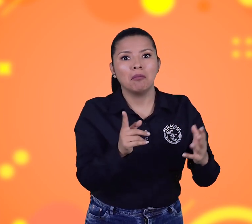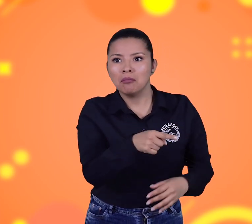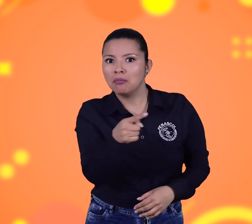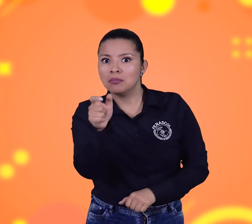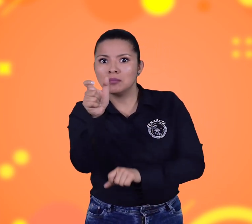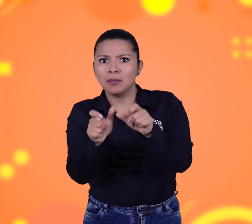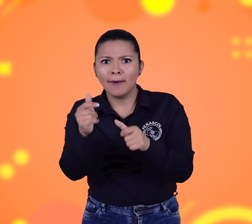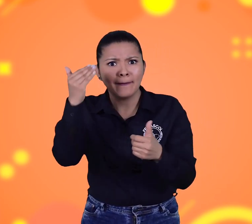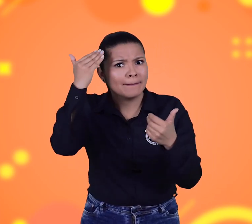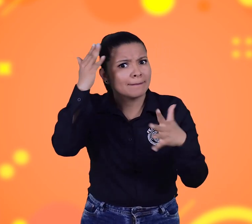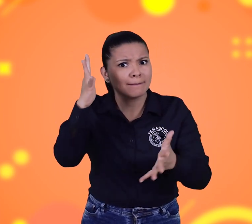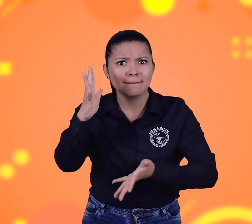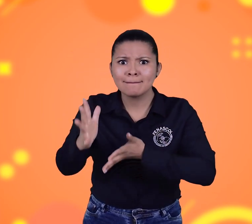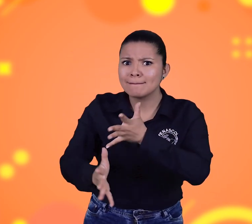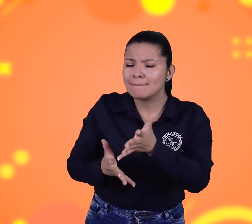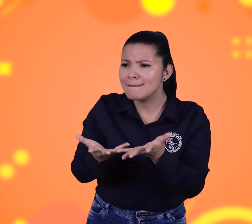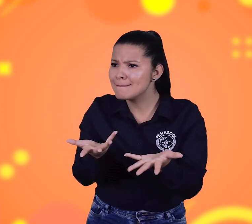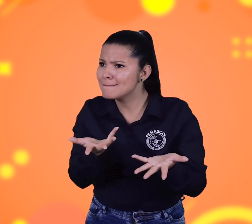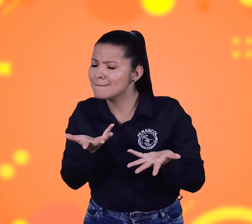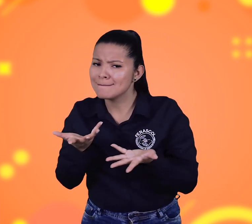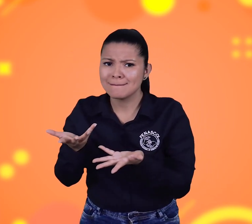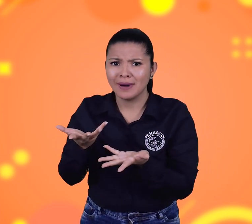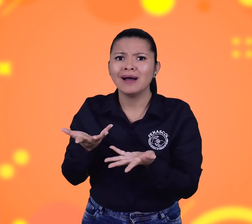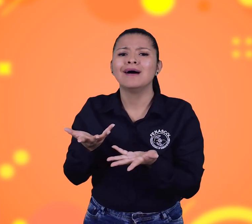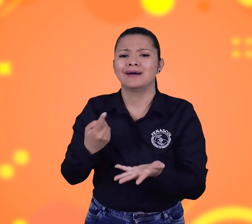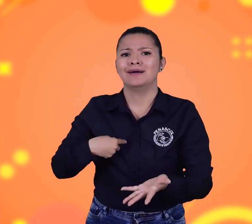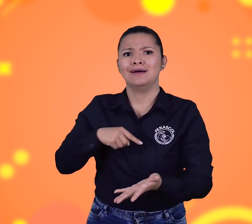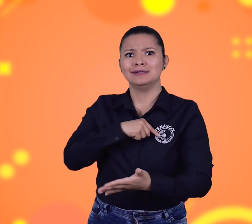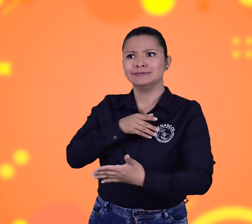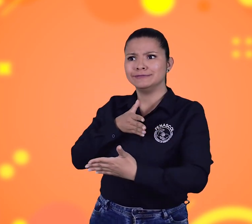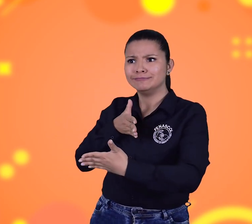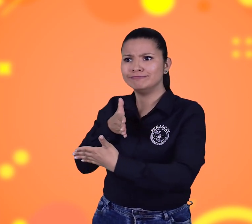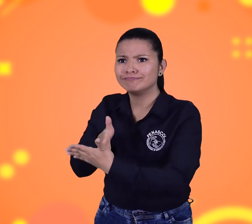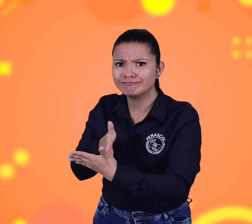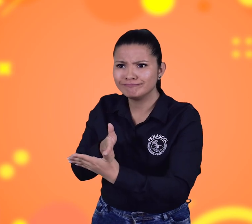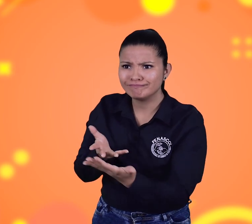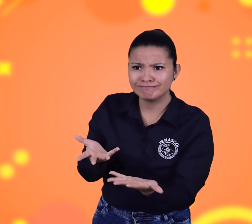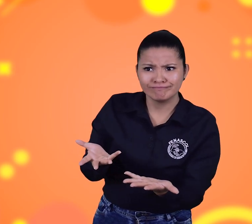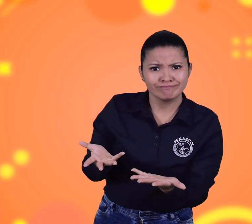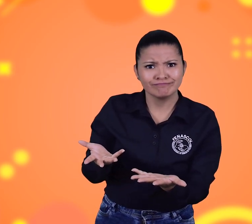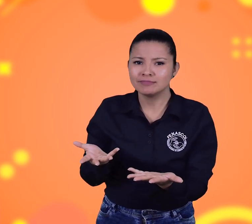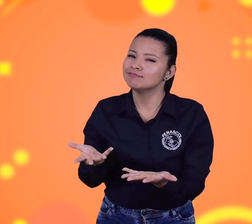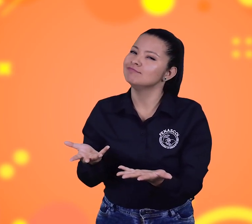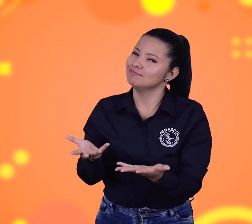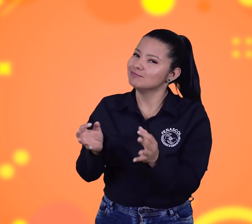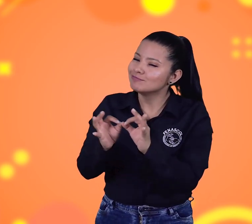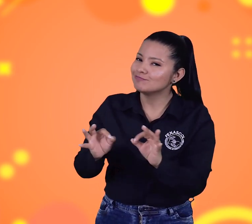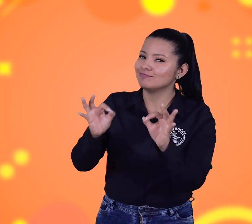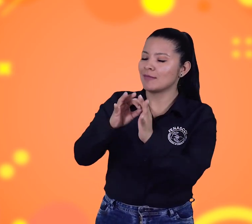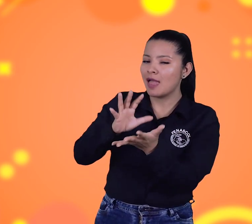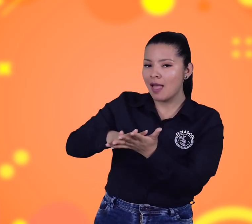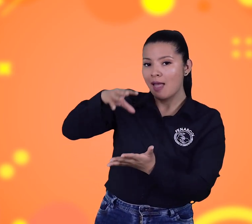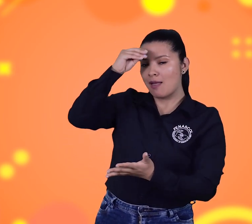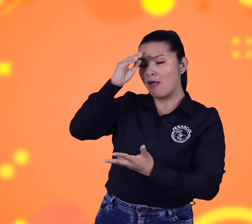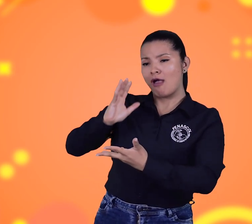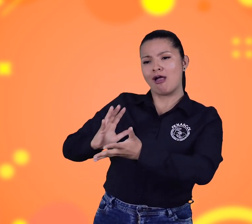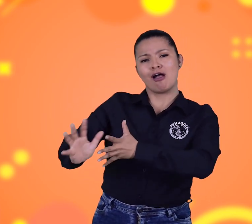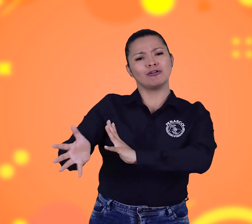A diferencia de los espacios en donde no se tiene este aprendizaje. Por lo anterior, una de las razones para aprender